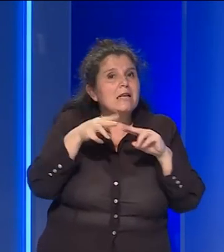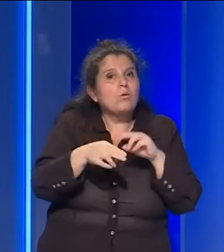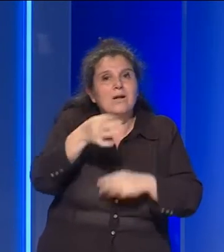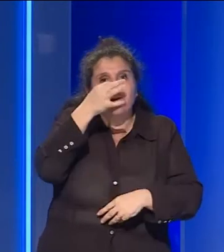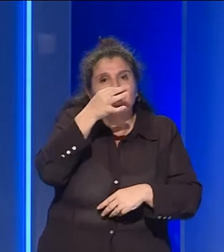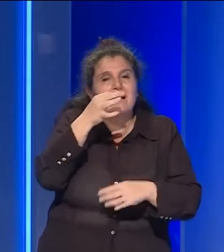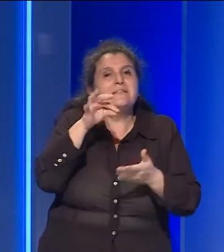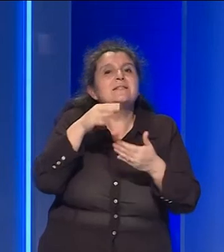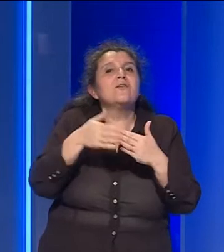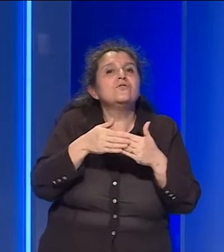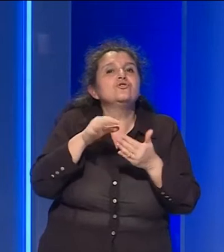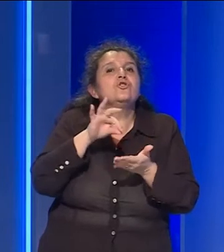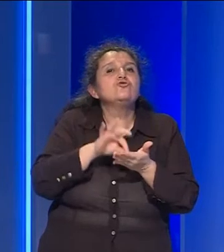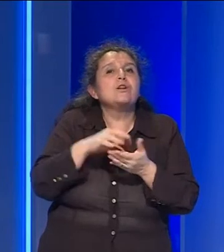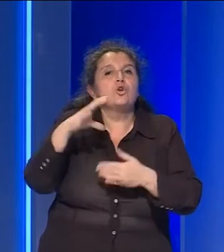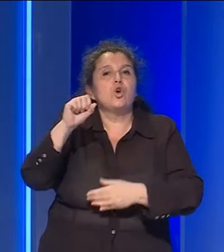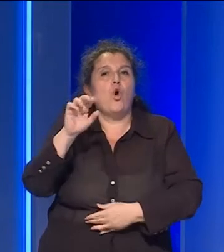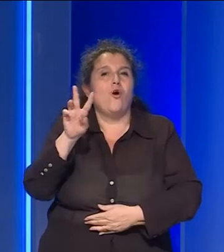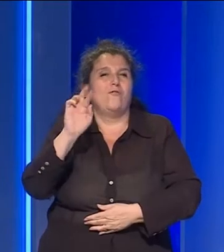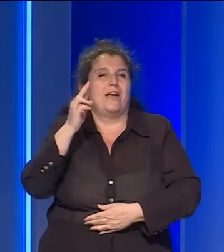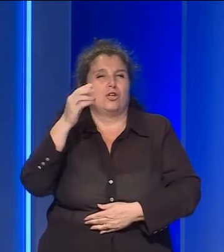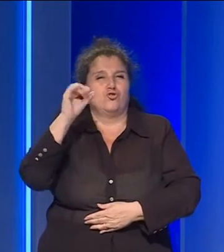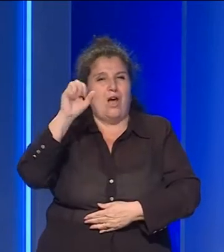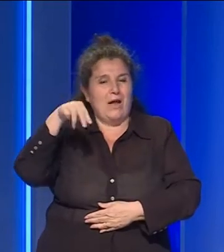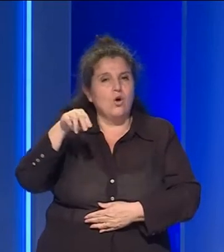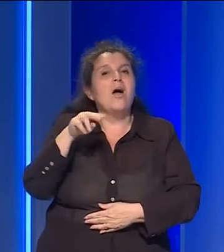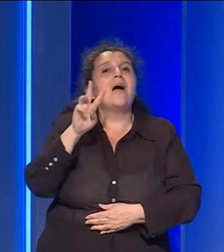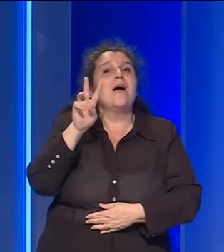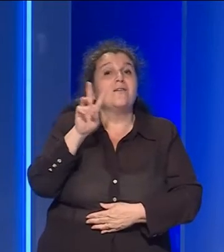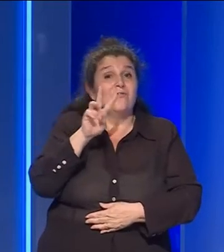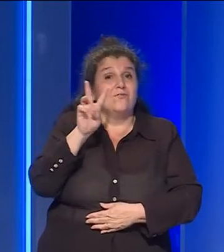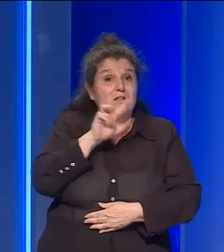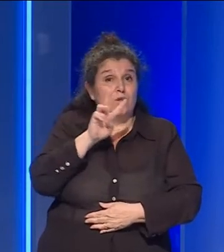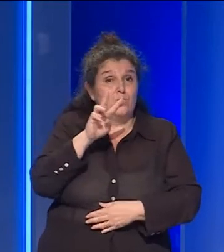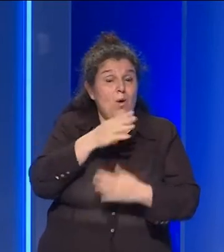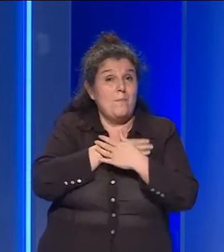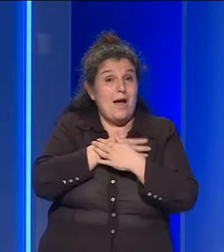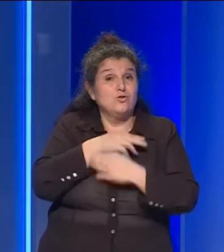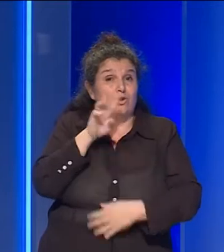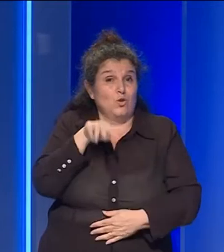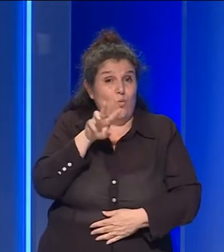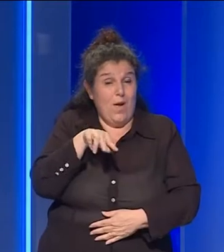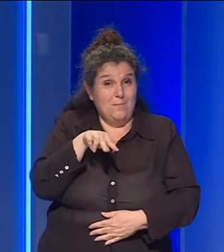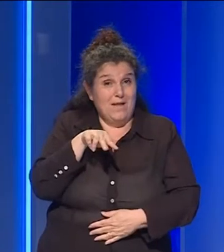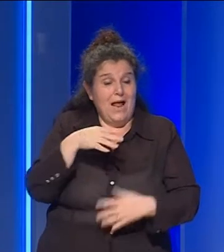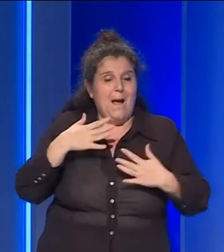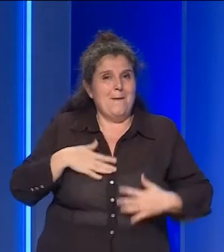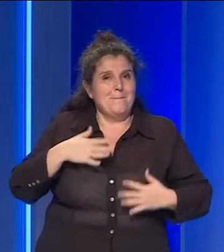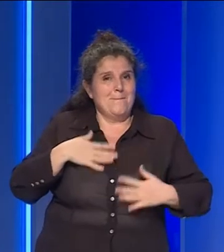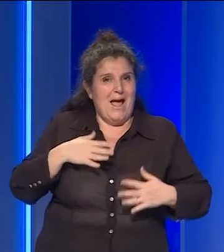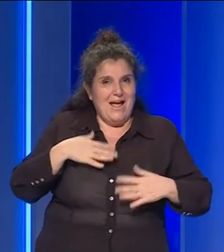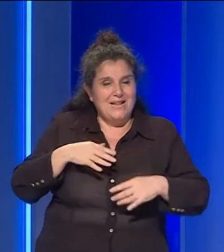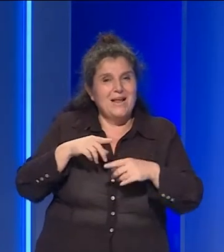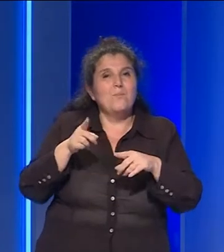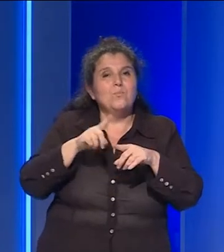al Centro federale di Coverciano il 22 maggio del 2000. Dalla maglia, poi ricamata dalla madre